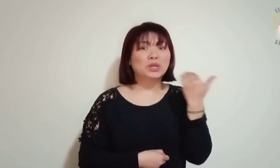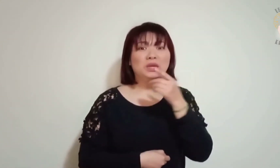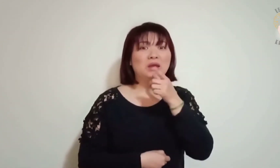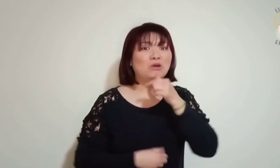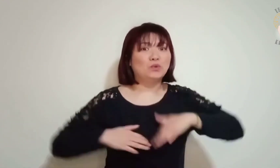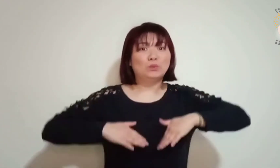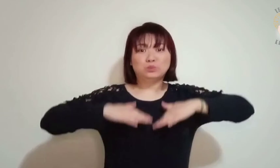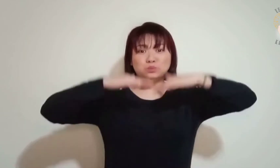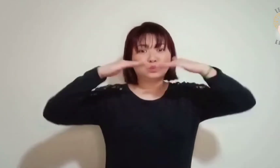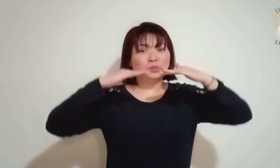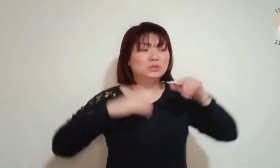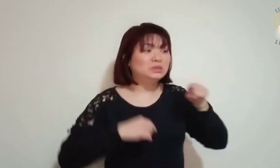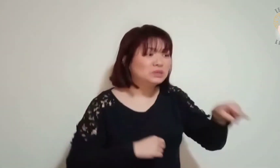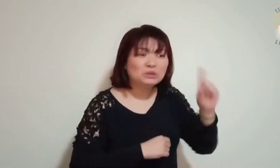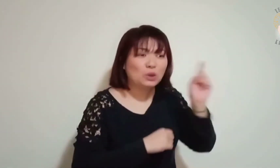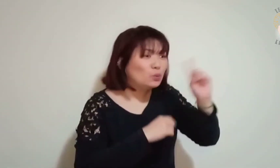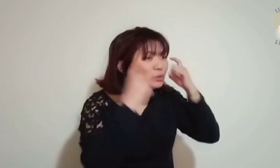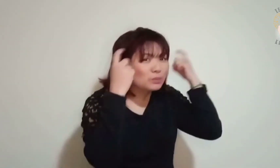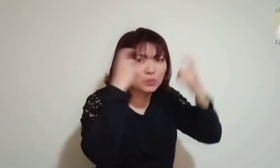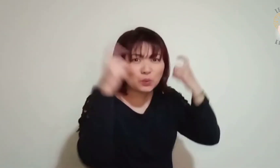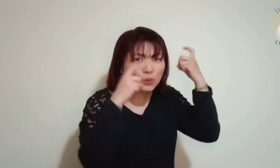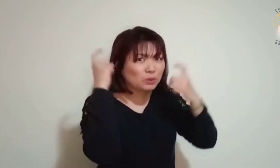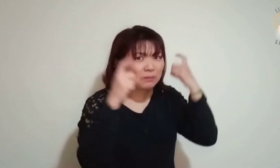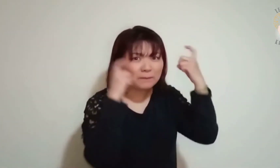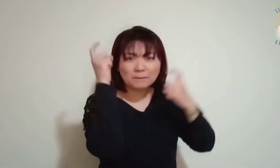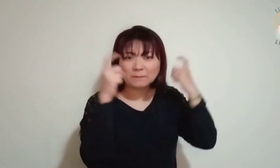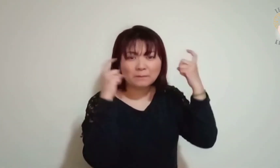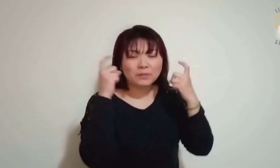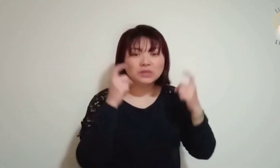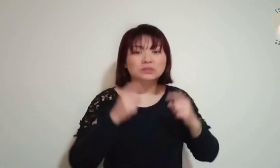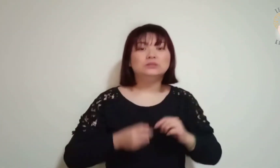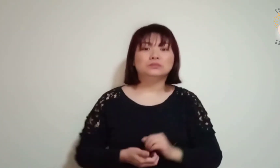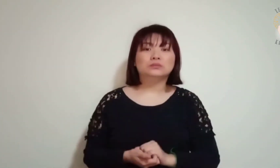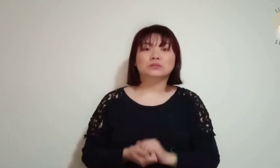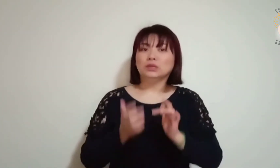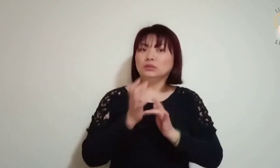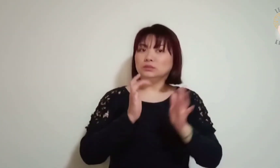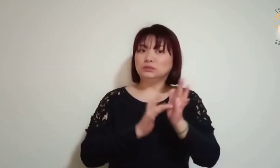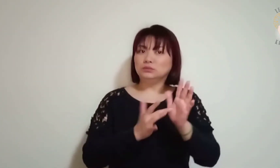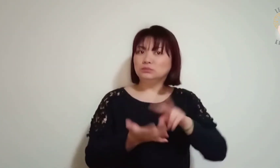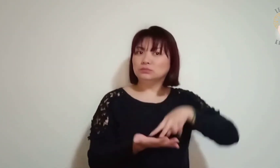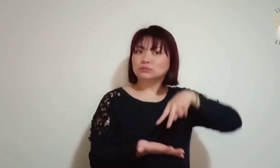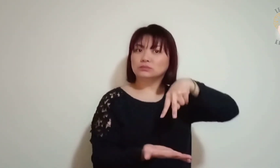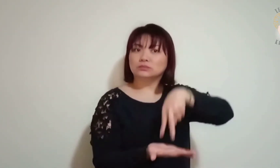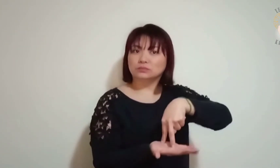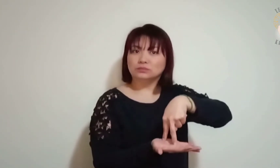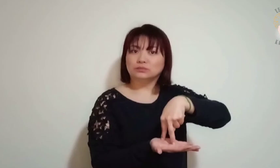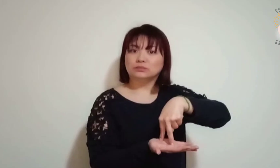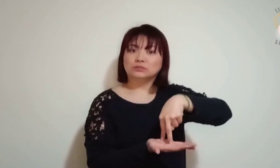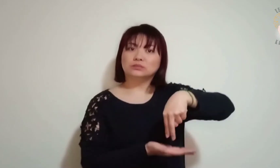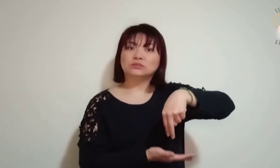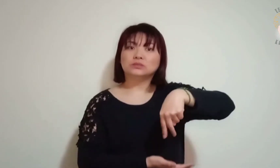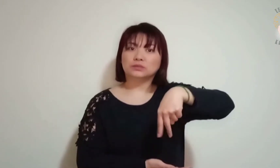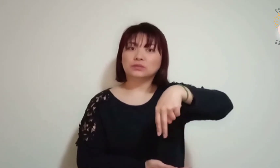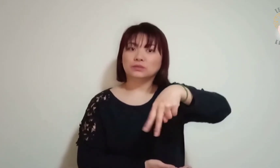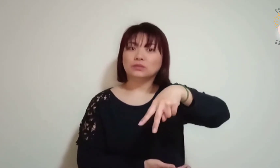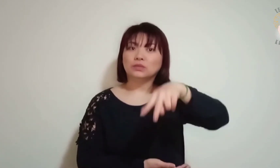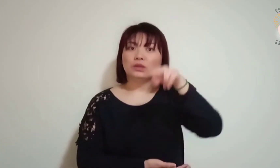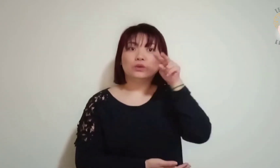Ele se levantou E ordenou